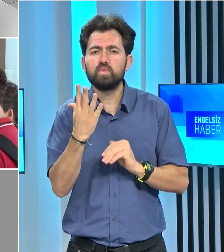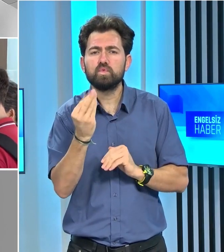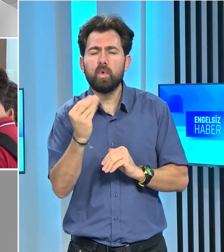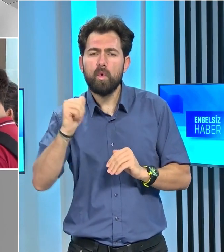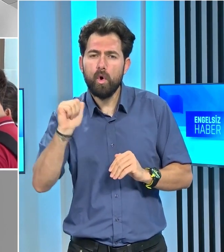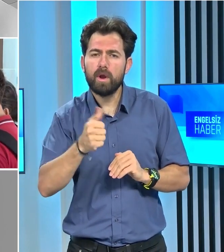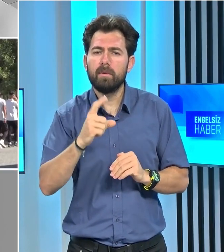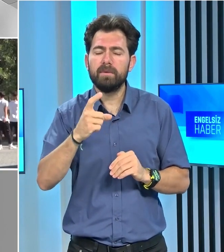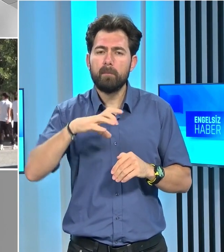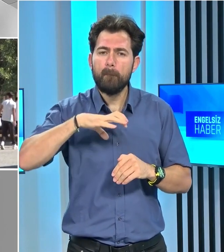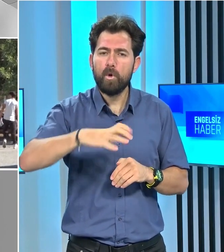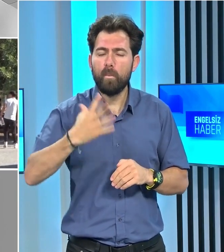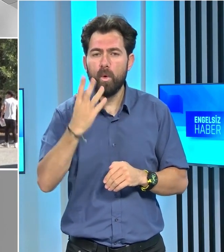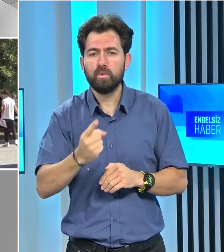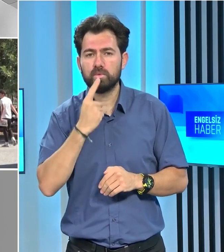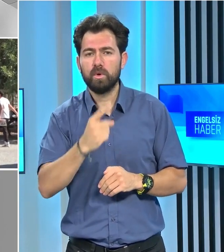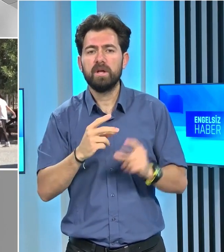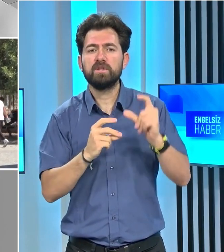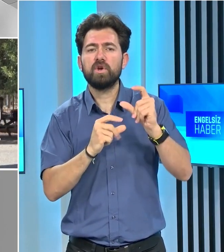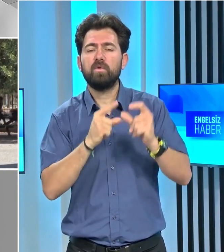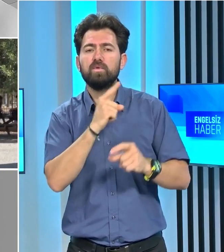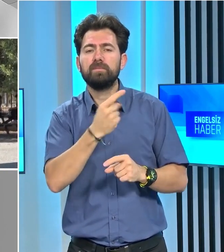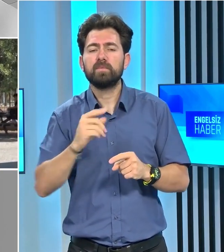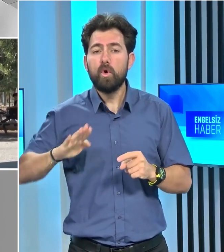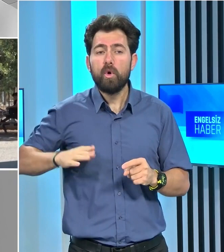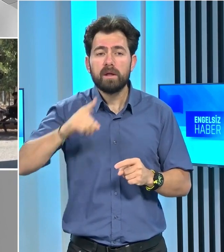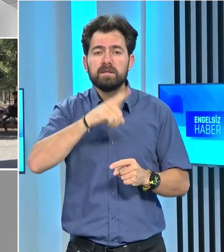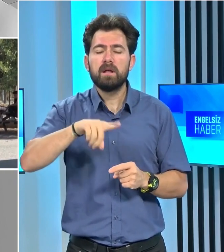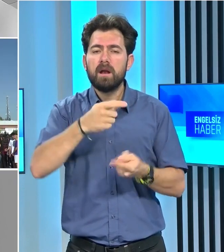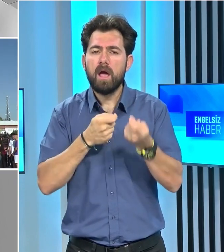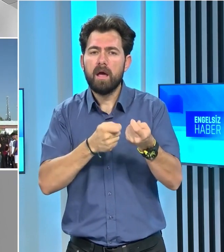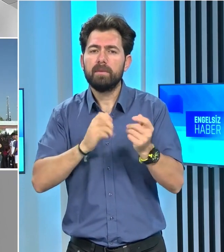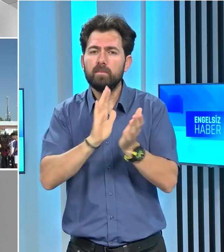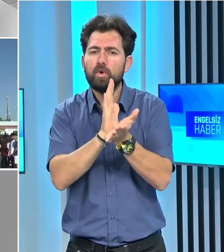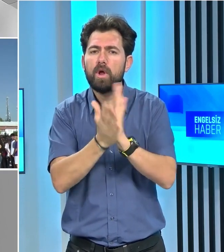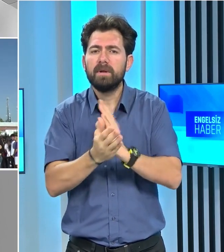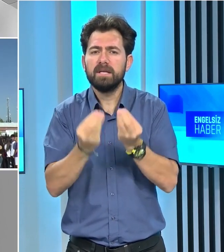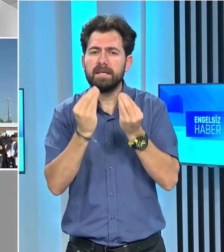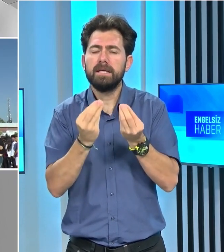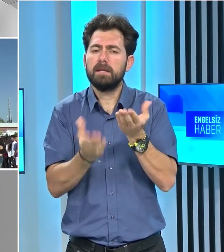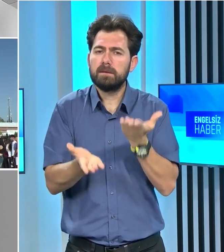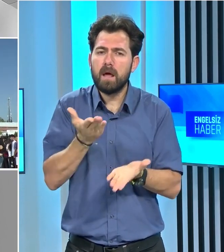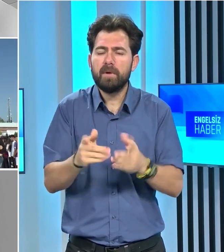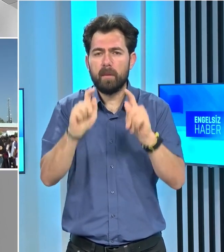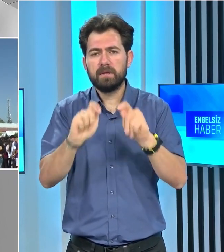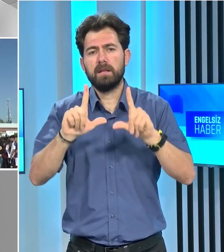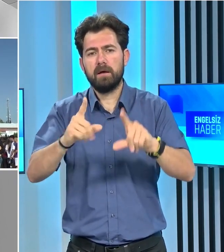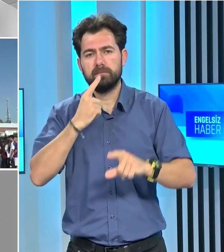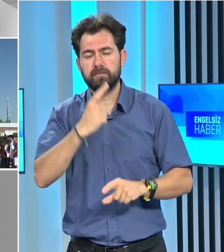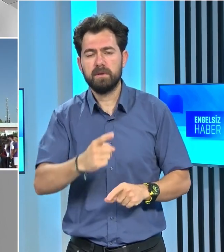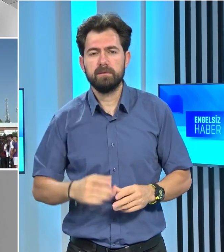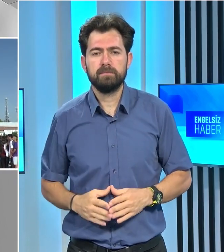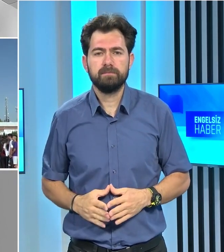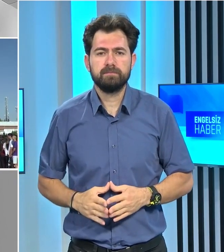çok önemli bir evre olduğuna dikkat çeken Çavuşoğlu, öğrencilerin eğitim döneminin iyi değerlendirmesi